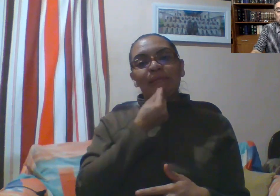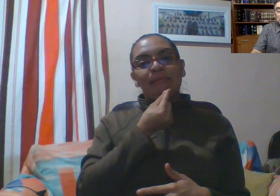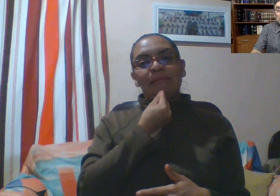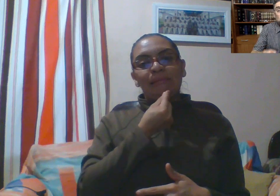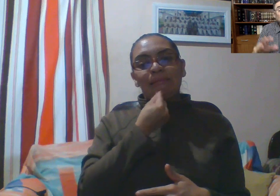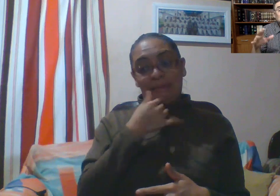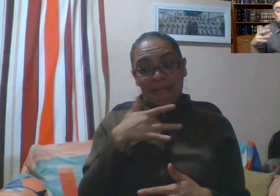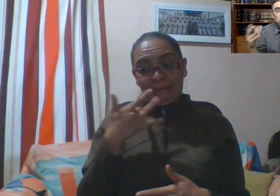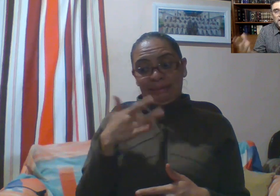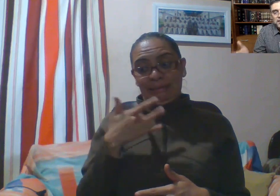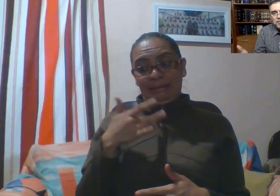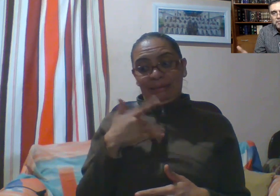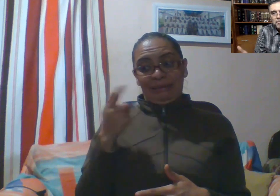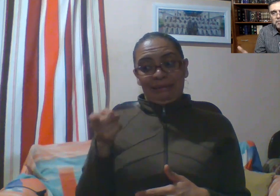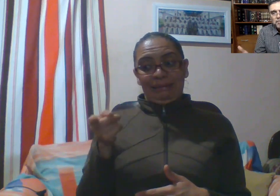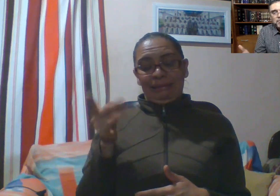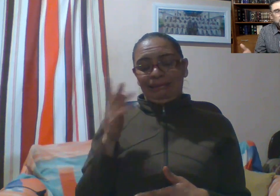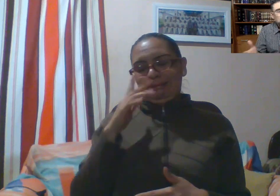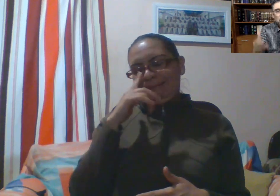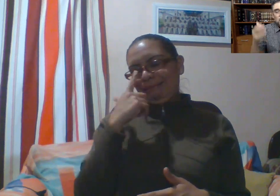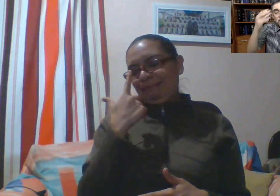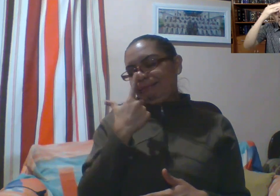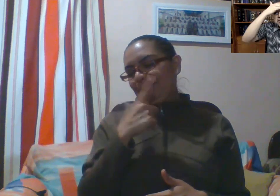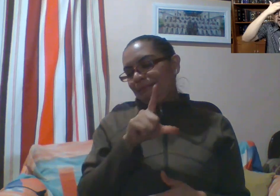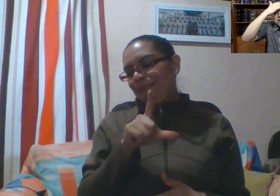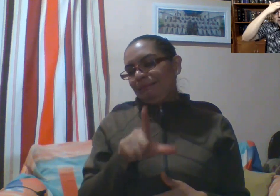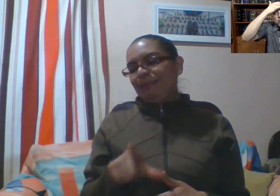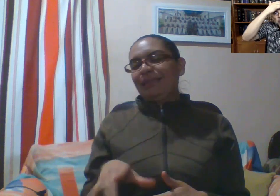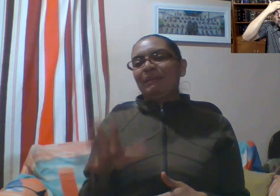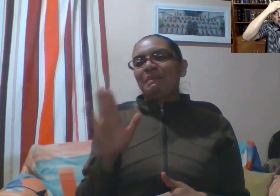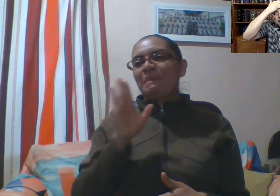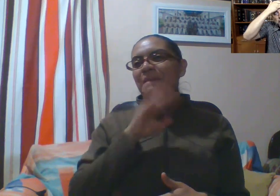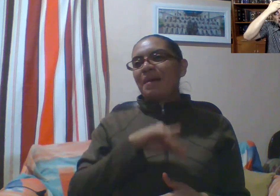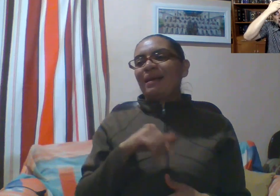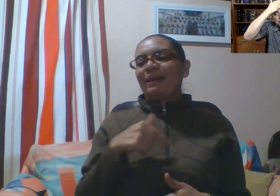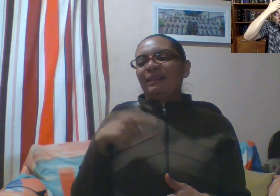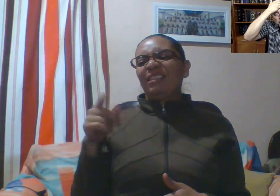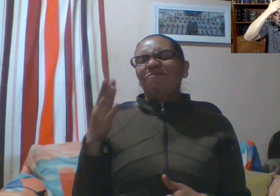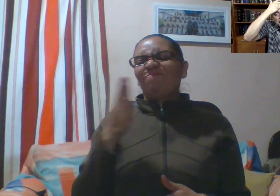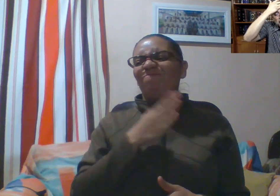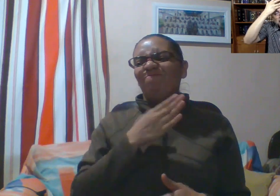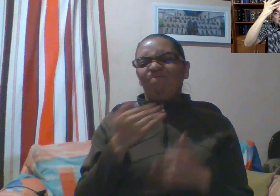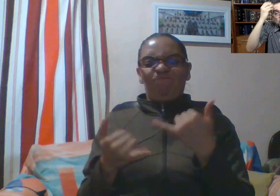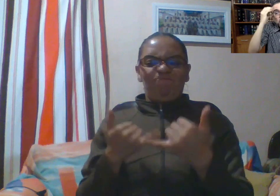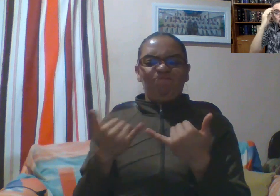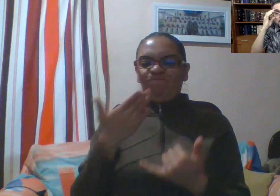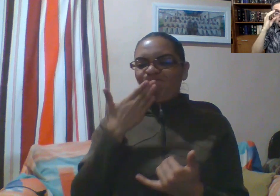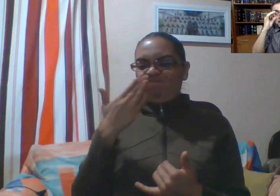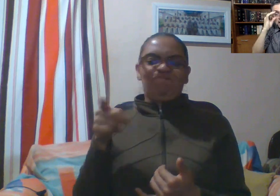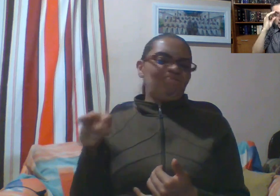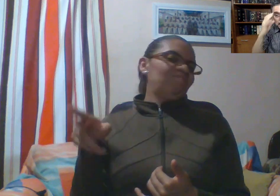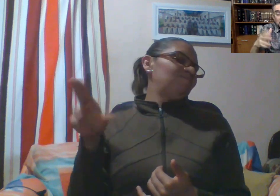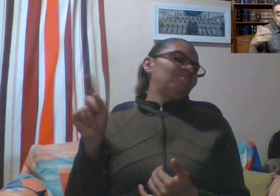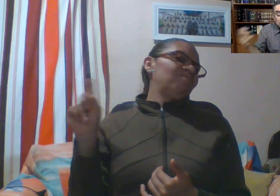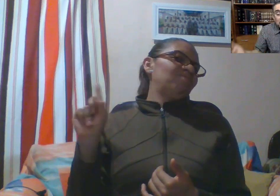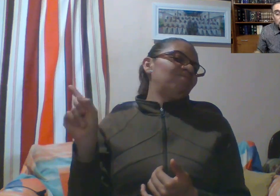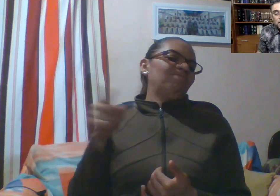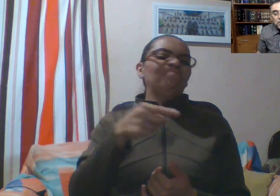Que no te escojan, que no te consideren bueno para el equipo, y que incluso piensen que el que pierda se queda contigo.